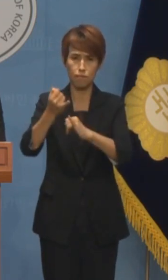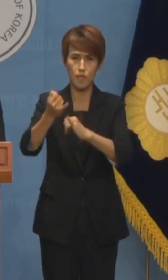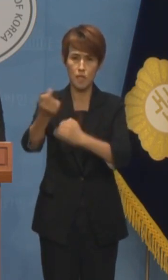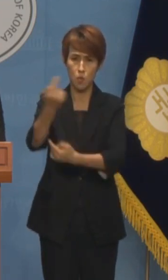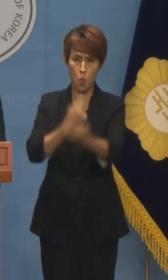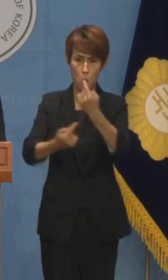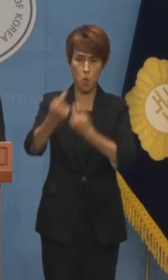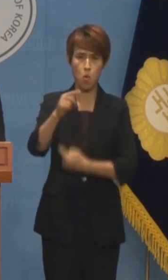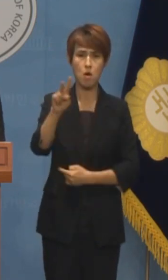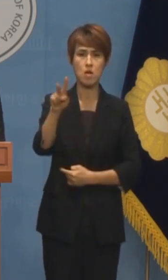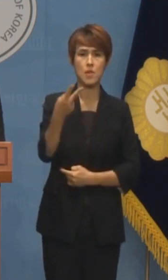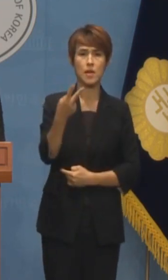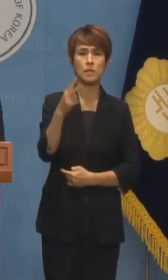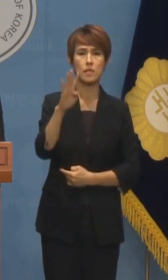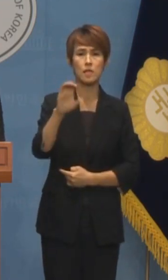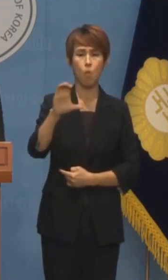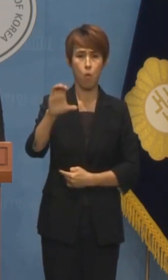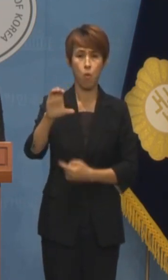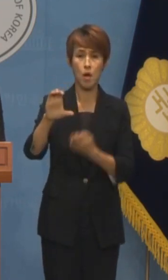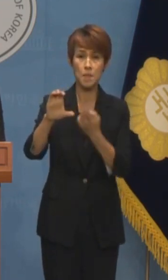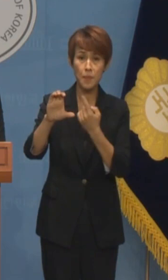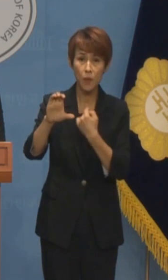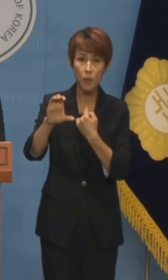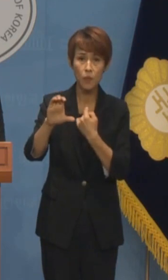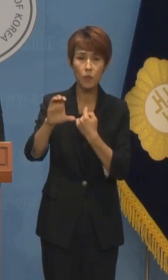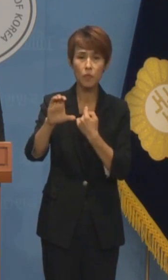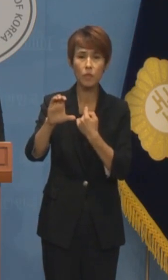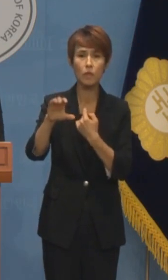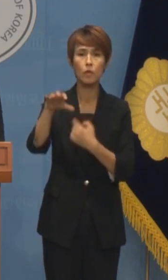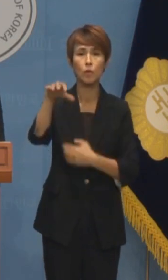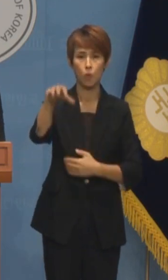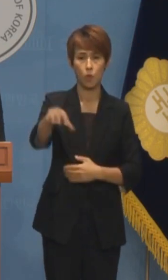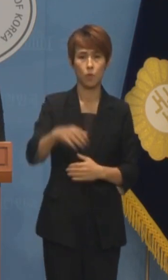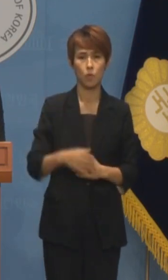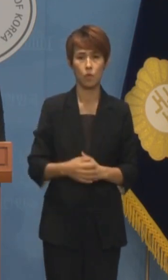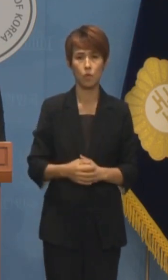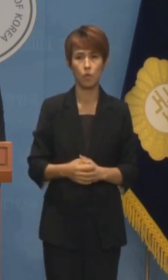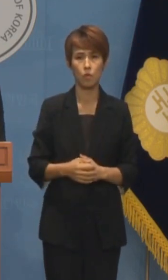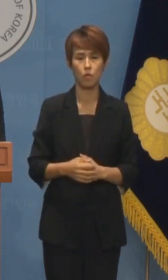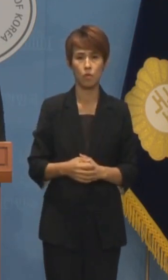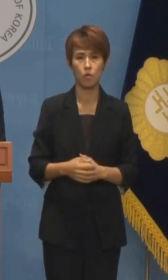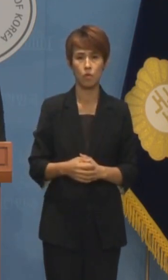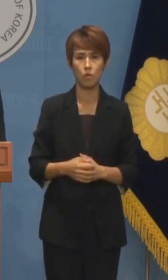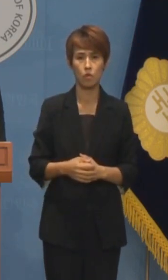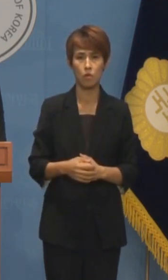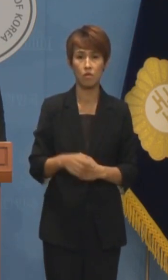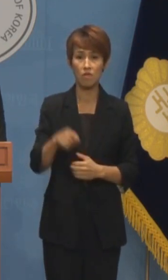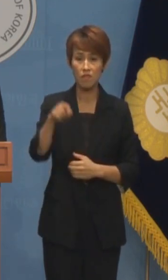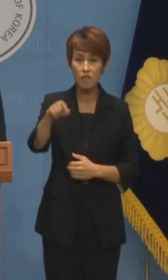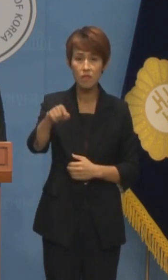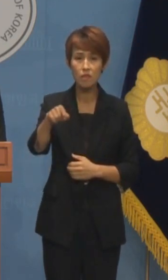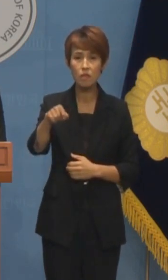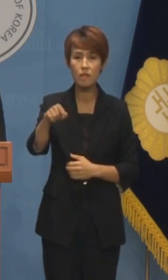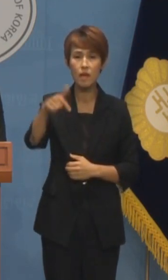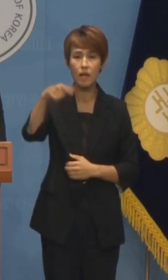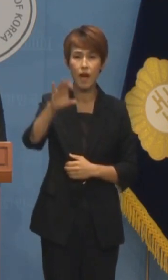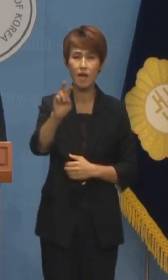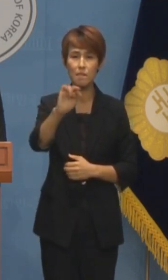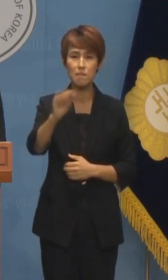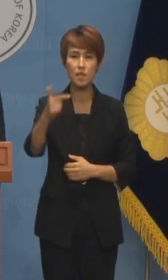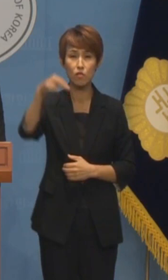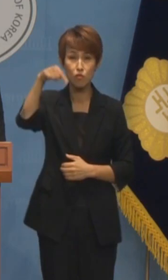245건에 달했던 처가의 기업의 모범 납세자 표창을 주도했던 강민수를